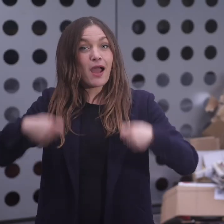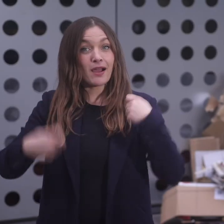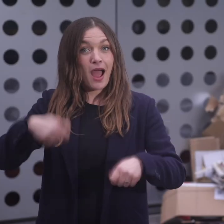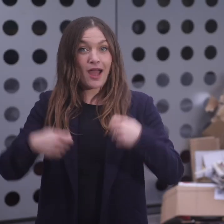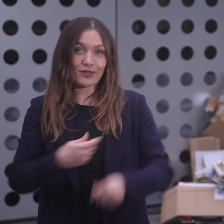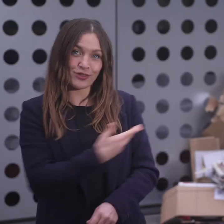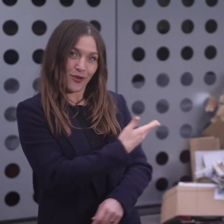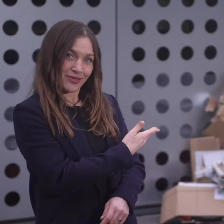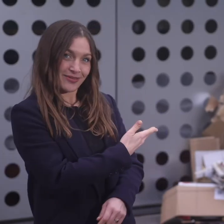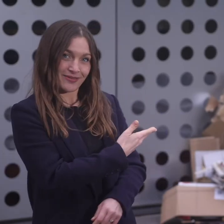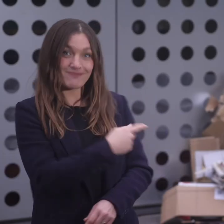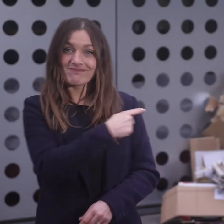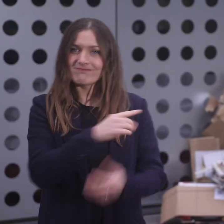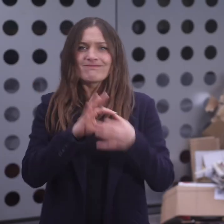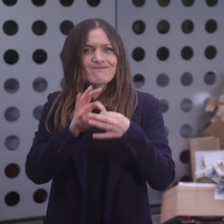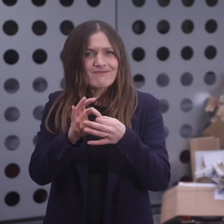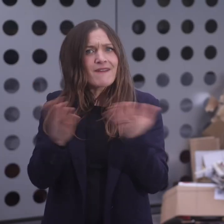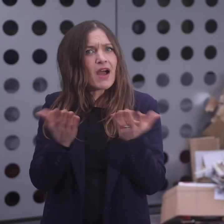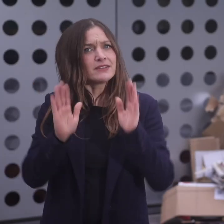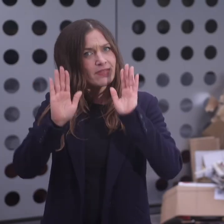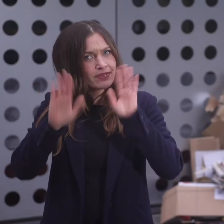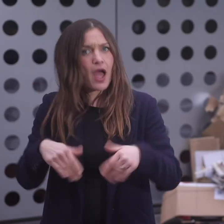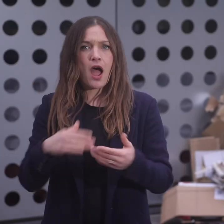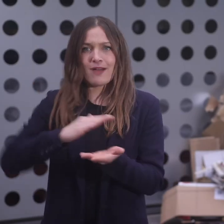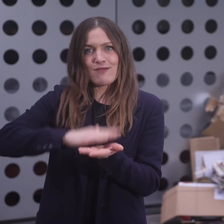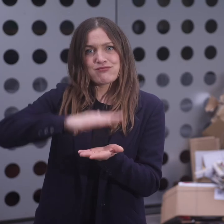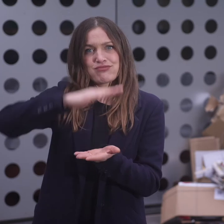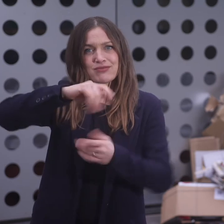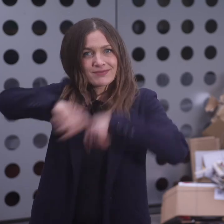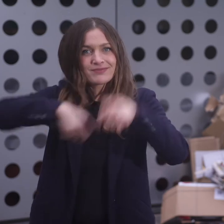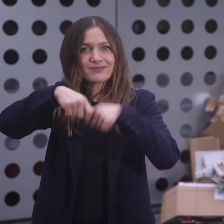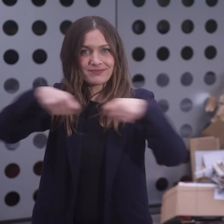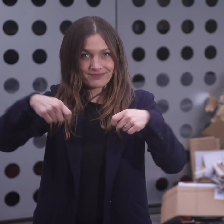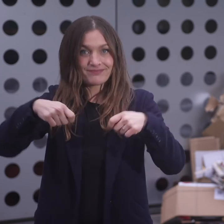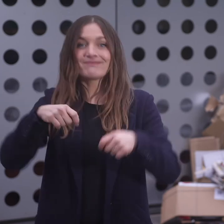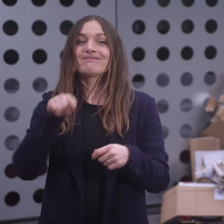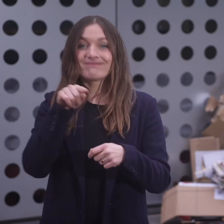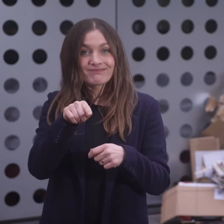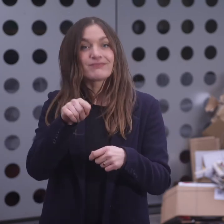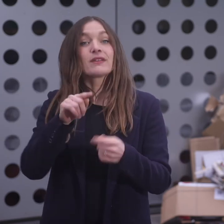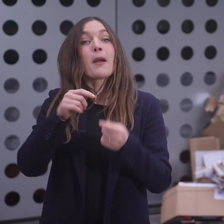Papier und Karton Was darf im Papier und Karton entsorgt werden?